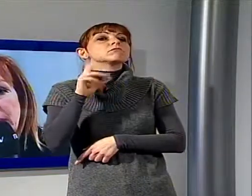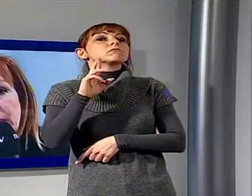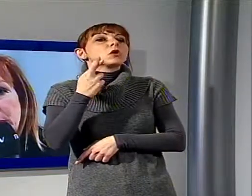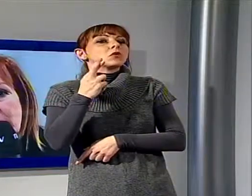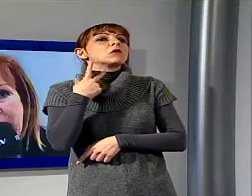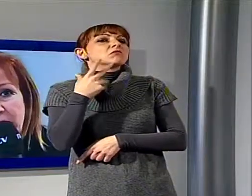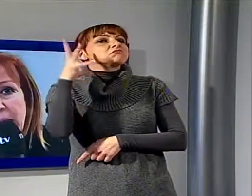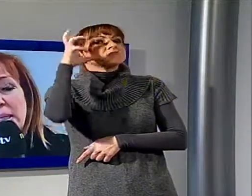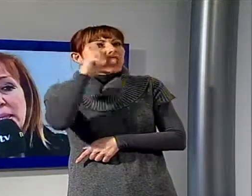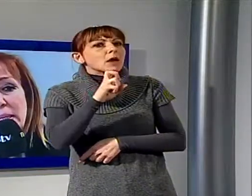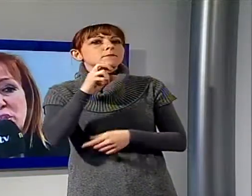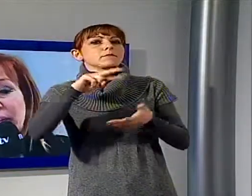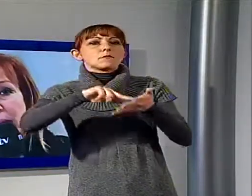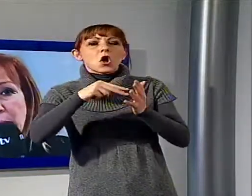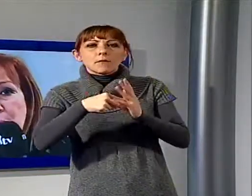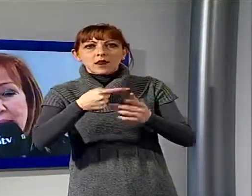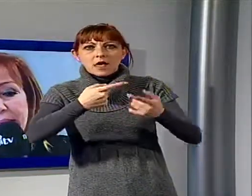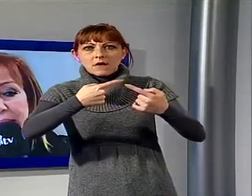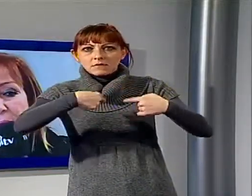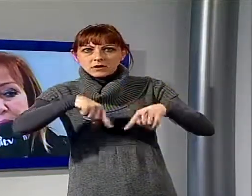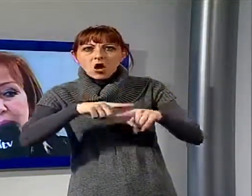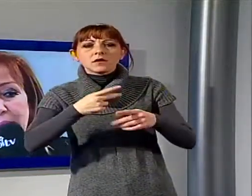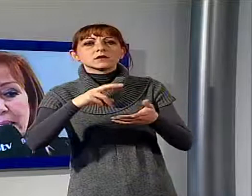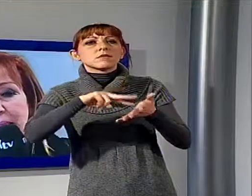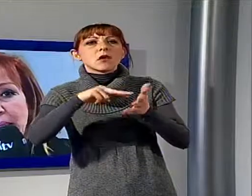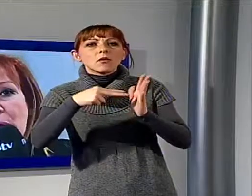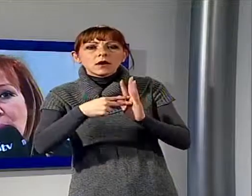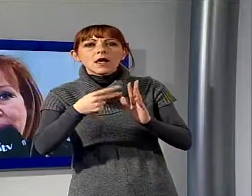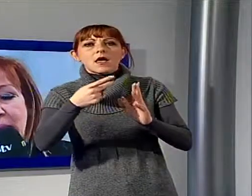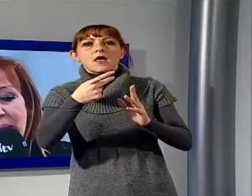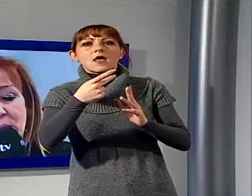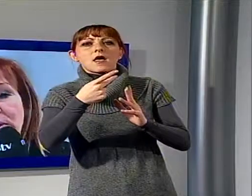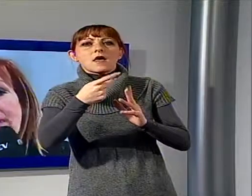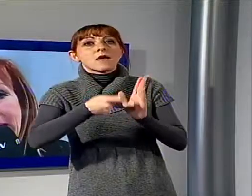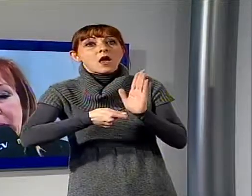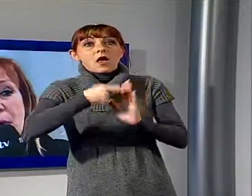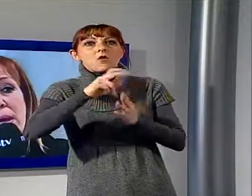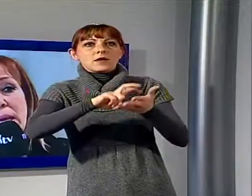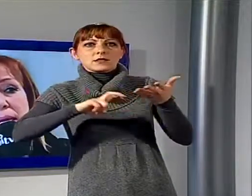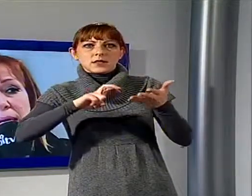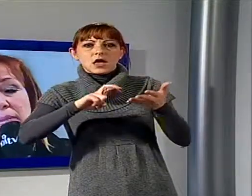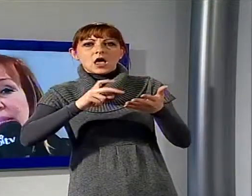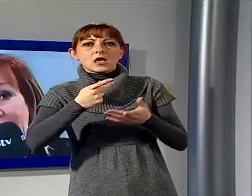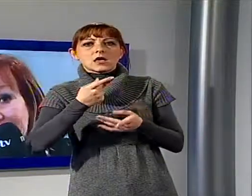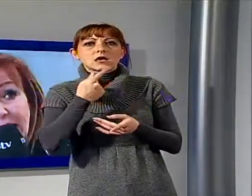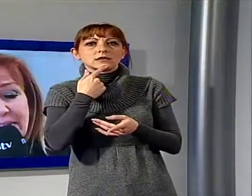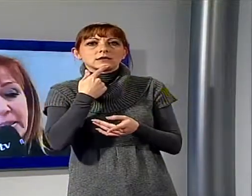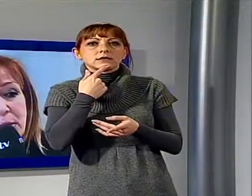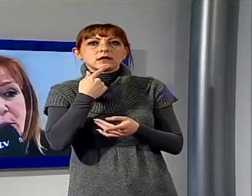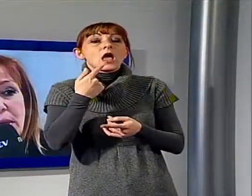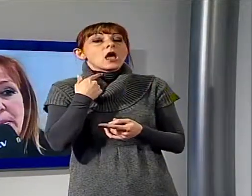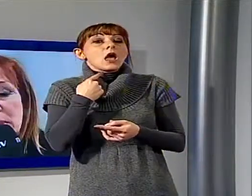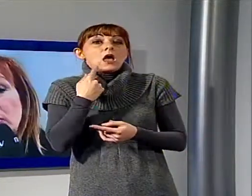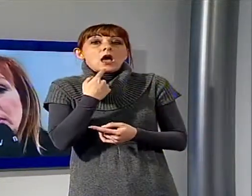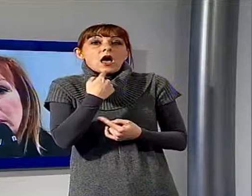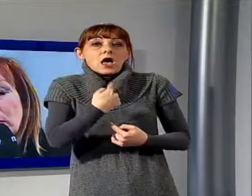confronti dei problemi che ci creano questi aumenti al massimo livello e in diretta davanti